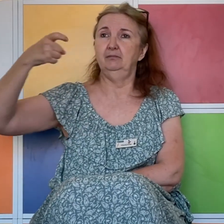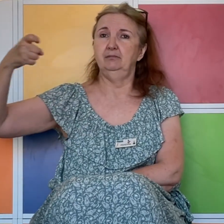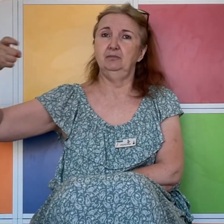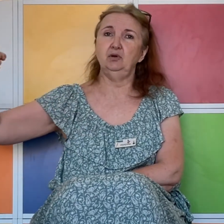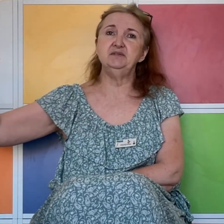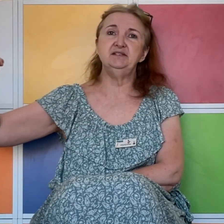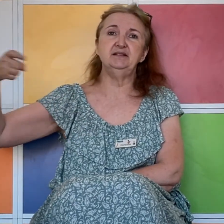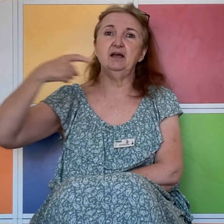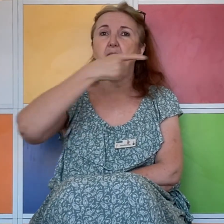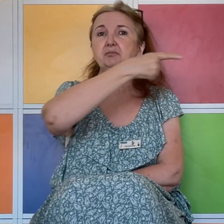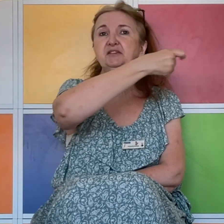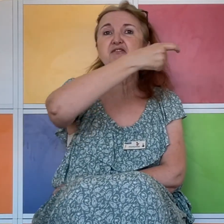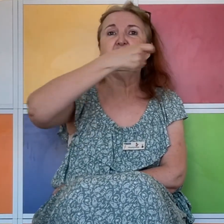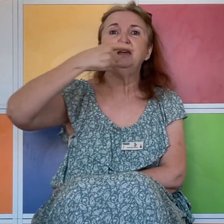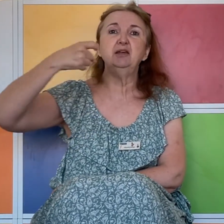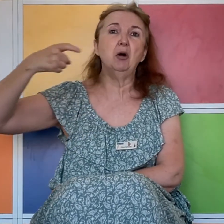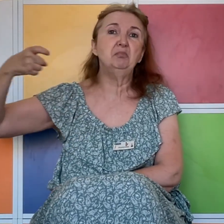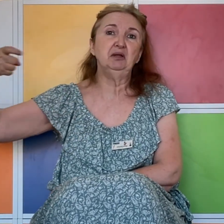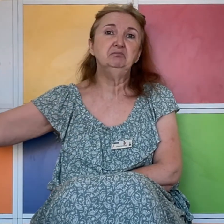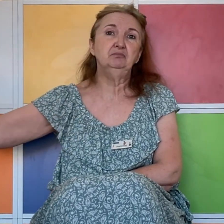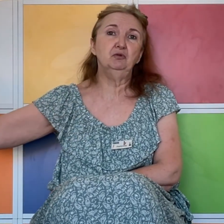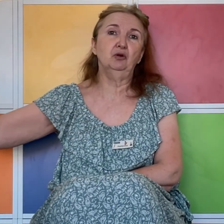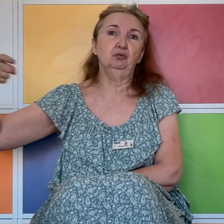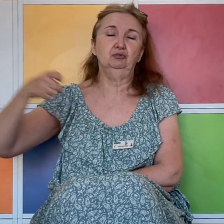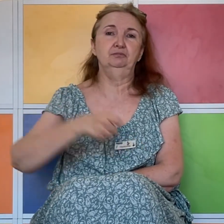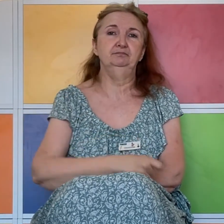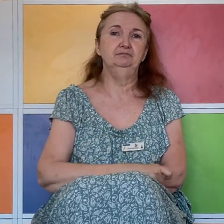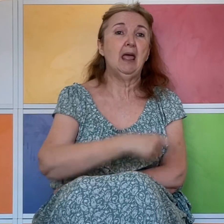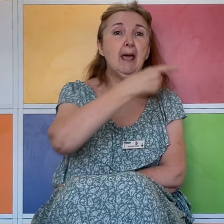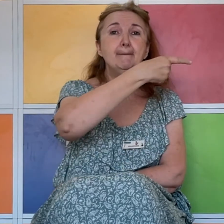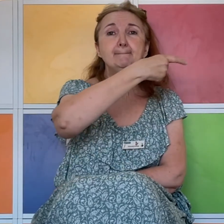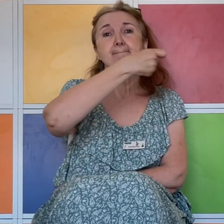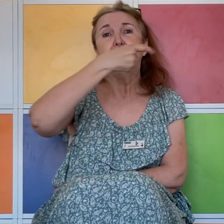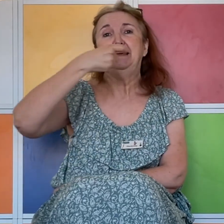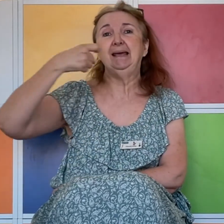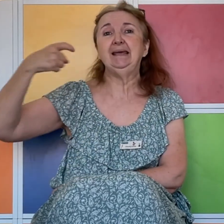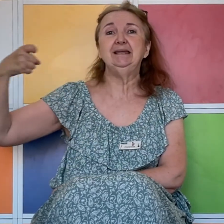Comme si c'était un petit vert qui rampeux devant vous. Gris.